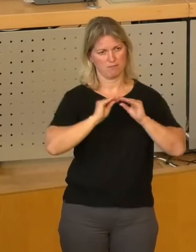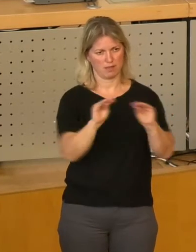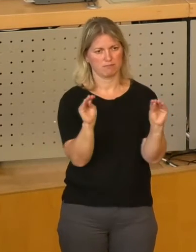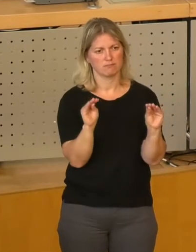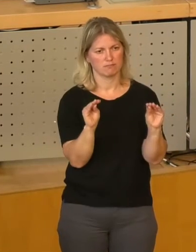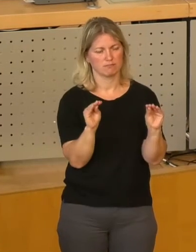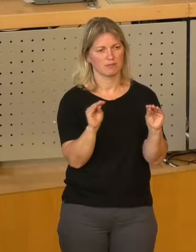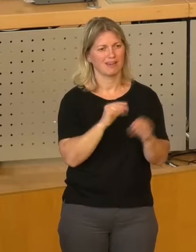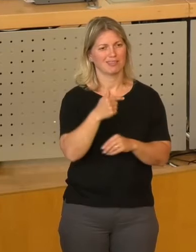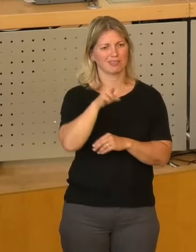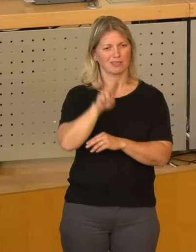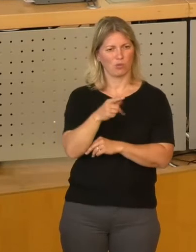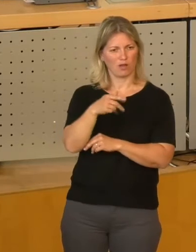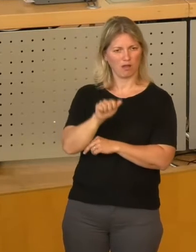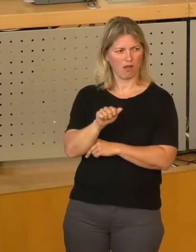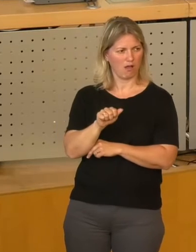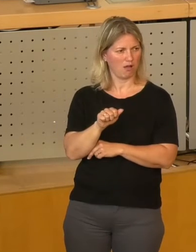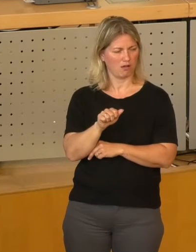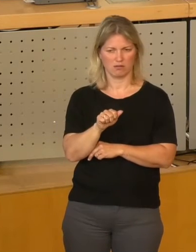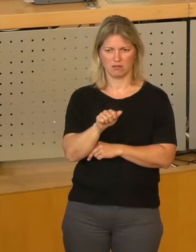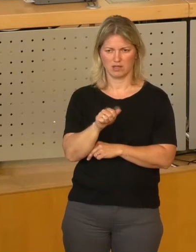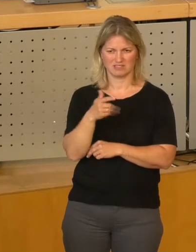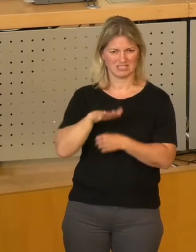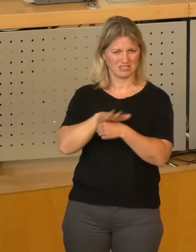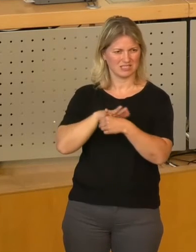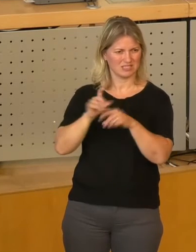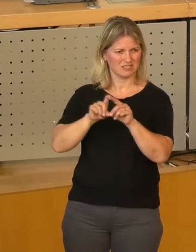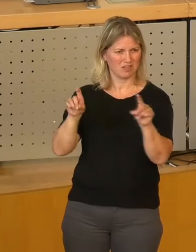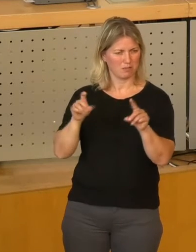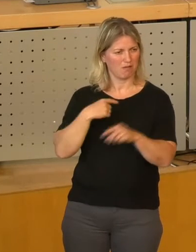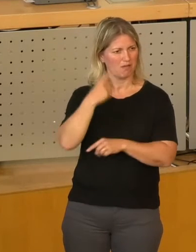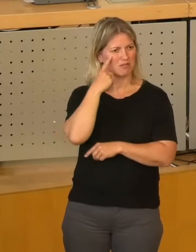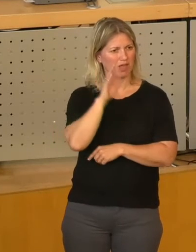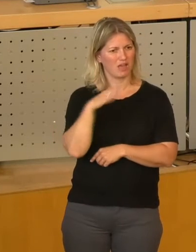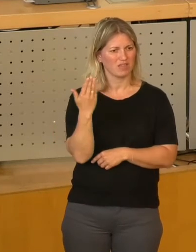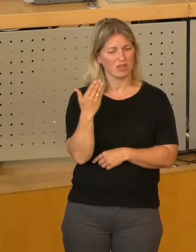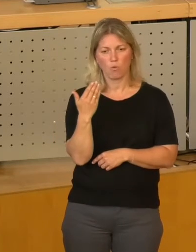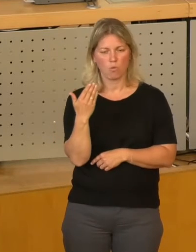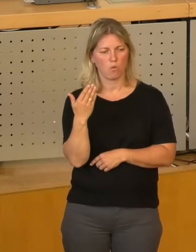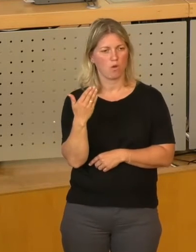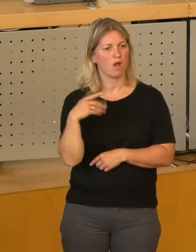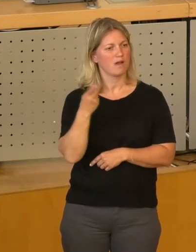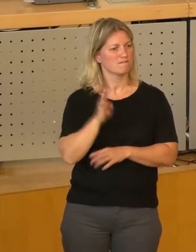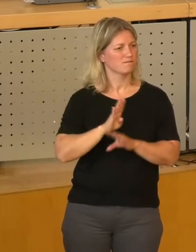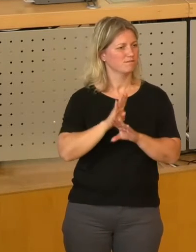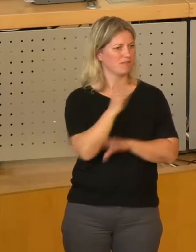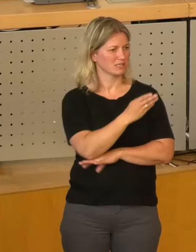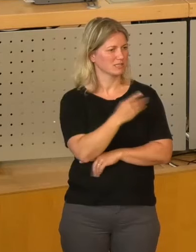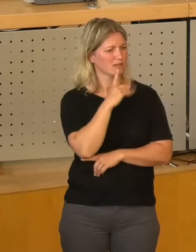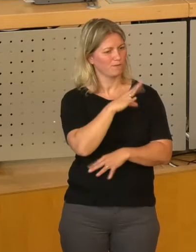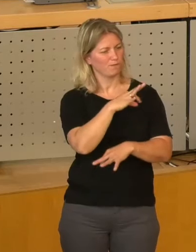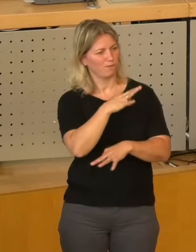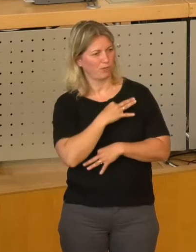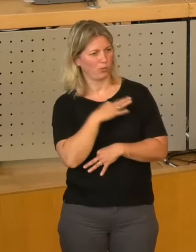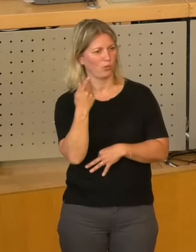wenn wir über die Tüger reden. Da wird hier der Eindruck erweckt, das sei irgendein Couponschneiderunternehmen aus dem Westen, ein